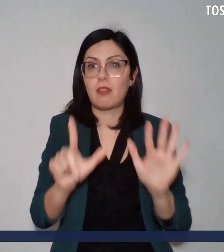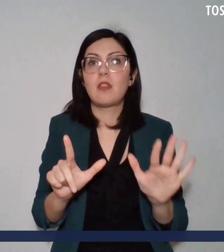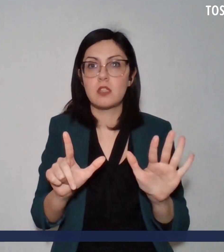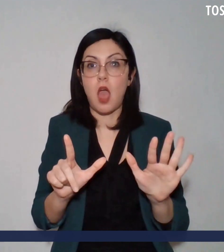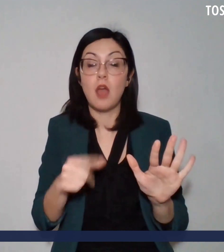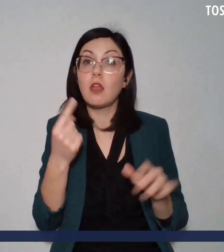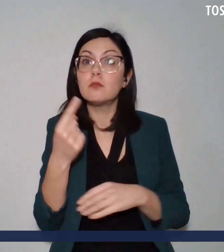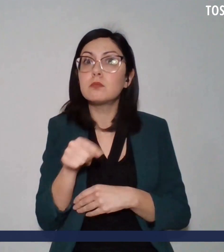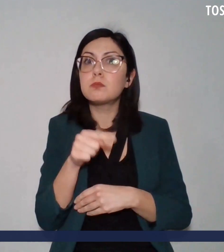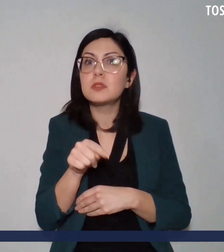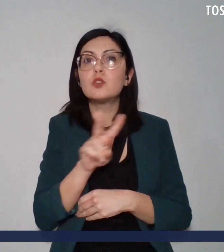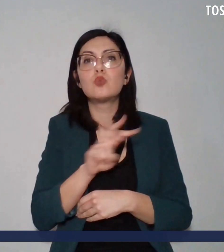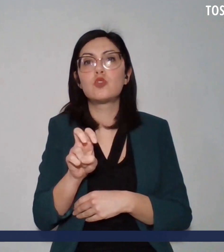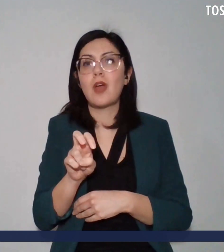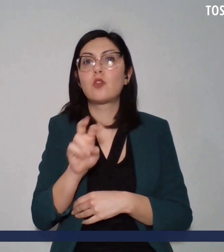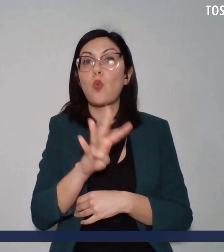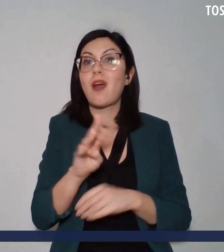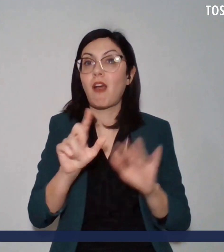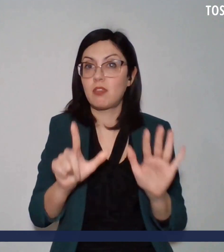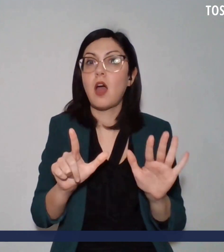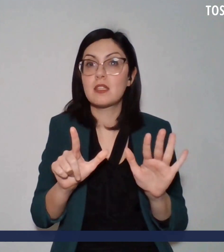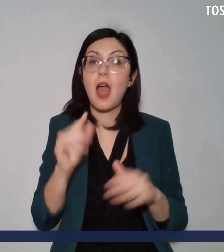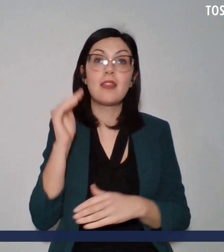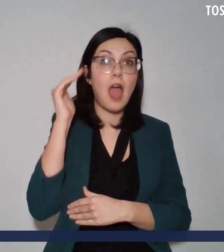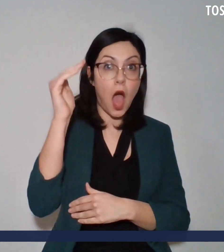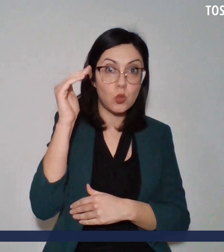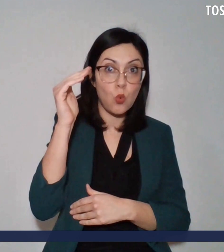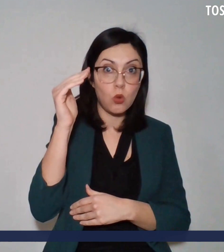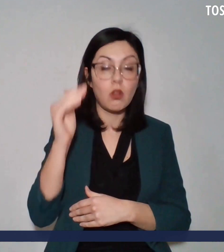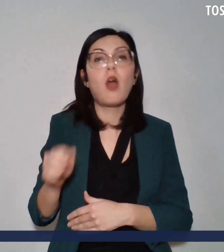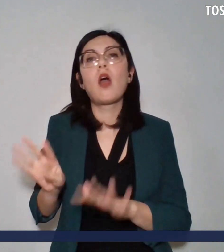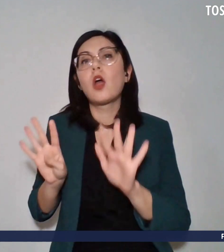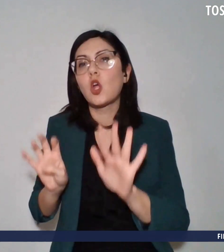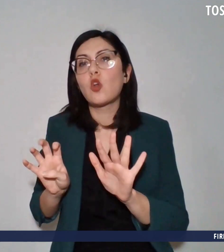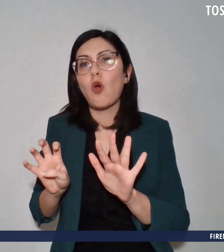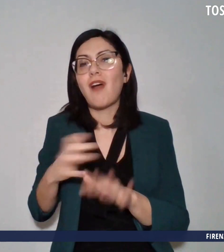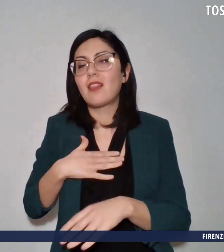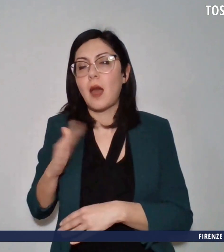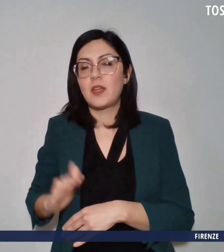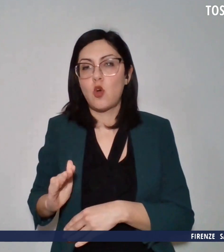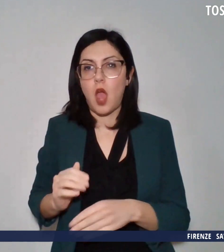247 adulte e 90 minorenni.